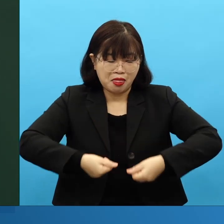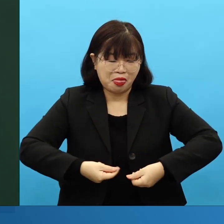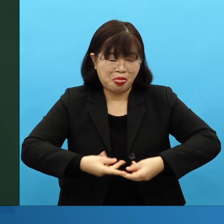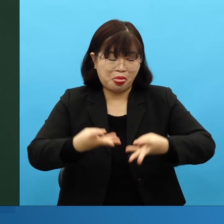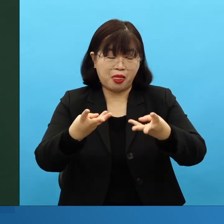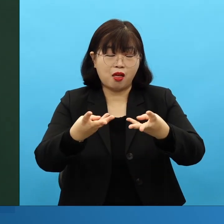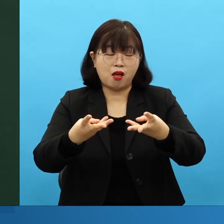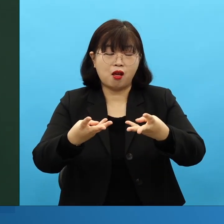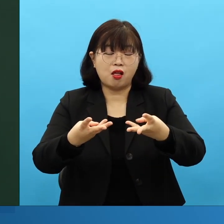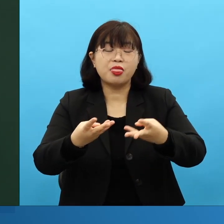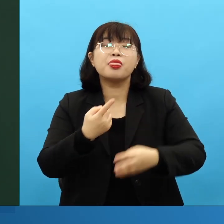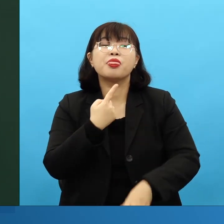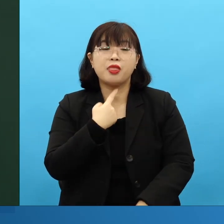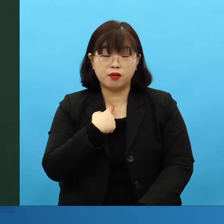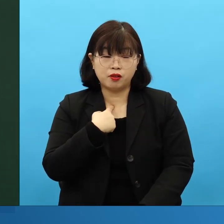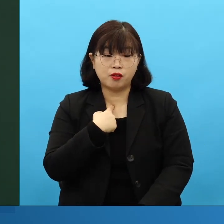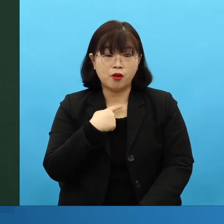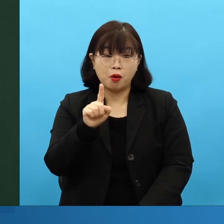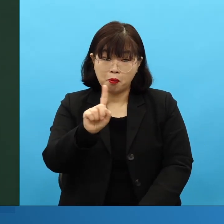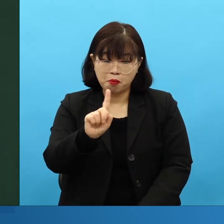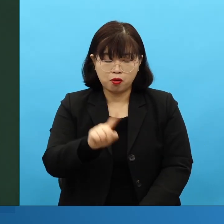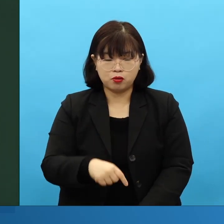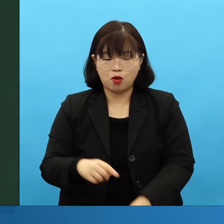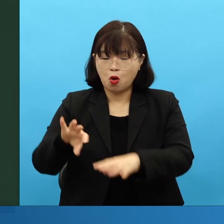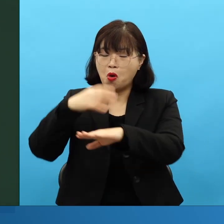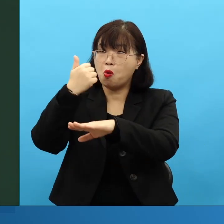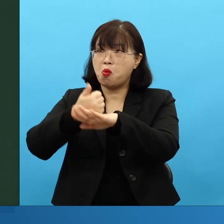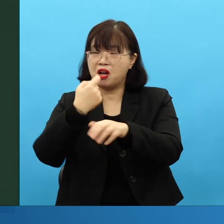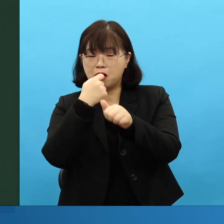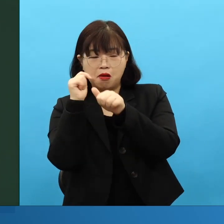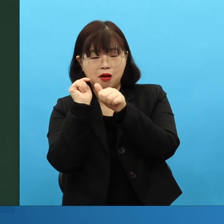이스라엘이 태어나면 다 죽이라, 이렇게 하고, 굉장한 시간표지요.